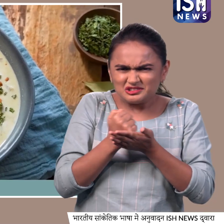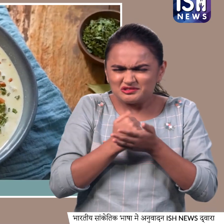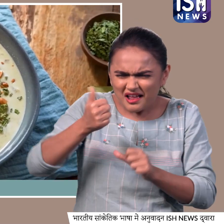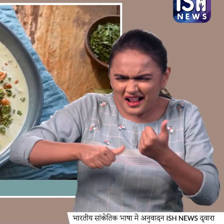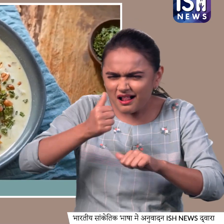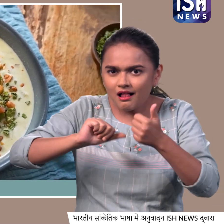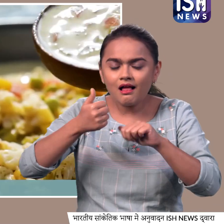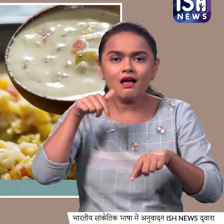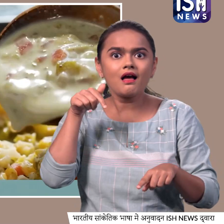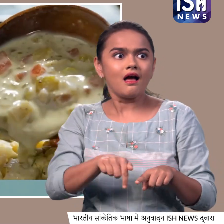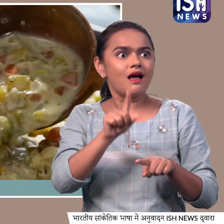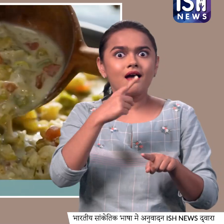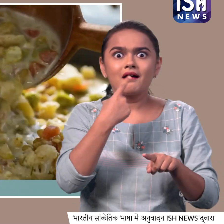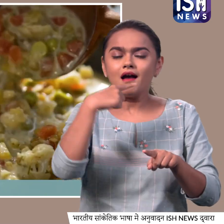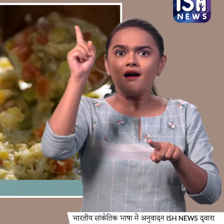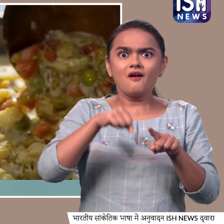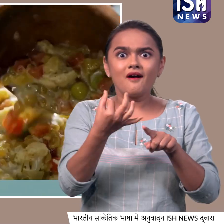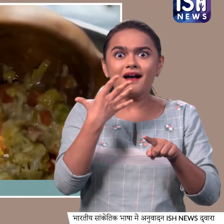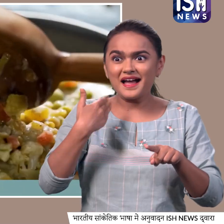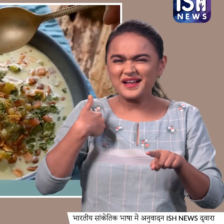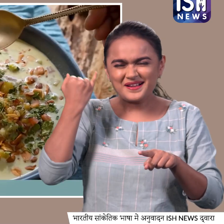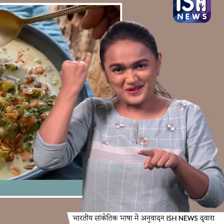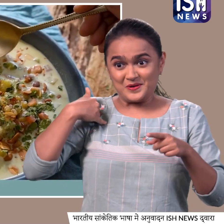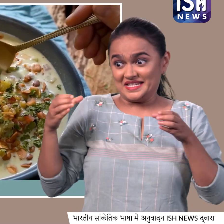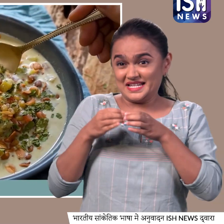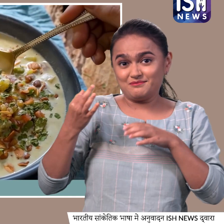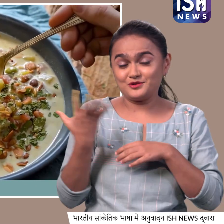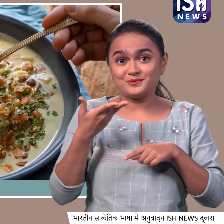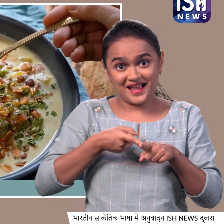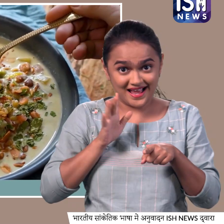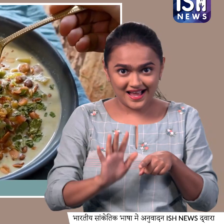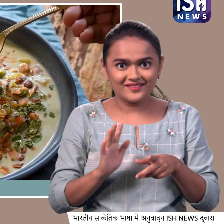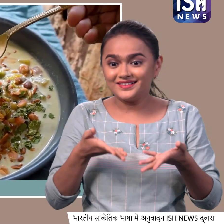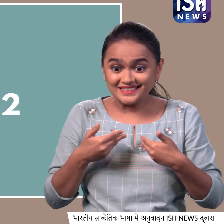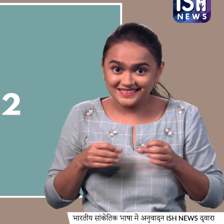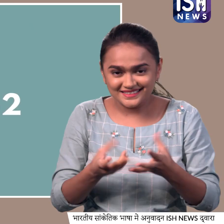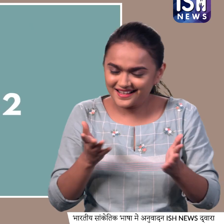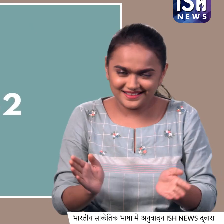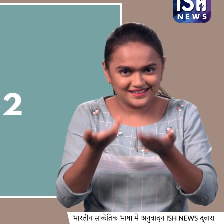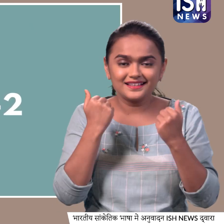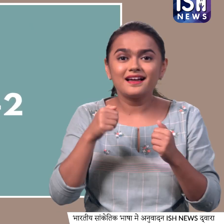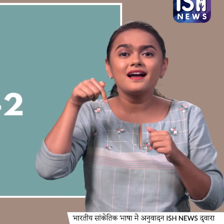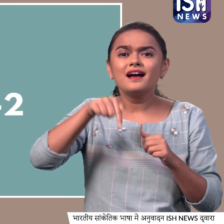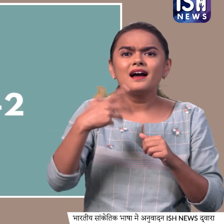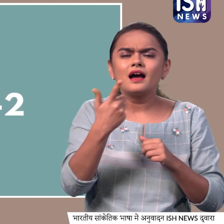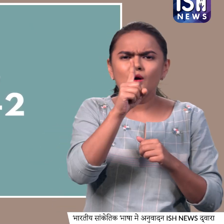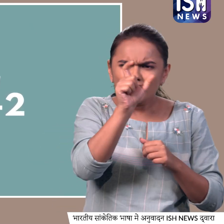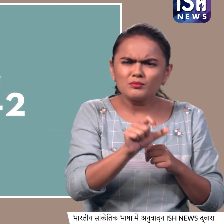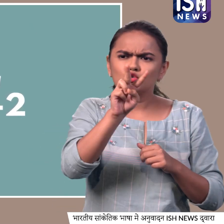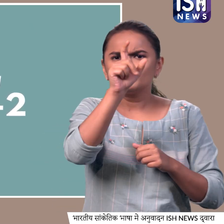ये वीट पी करी की रेसिपी डिवलप कर दी तो आएए शुरू करते हैं ये रेसिपी एक से दो लोगों को सर्फ करेंगी